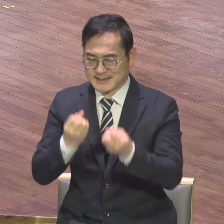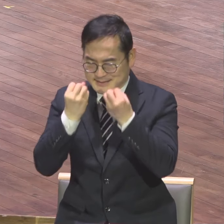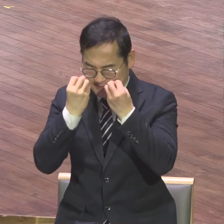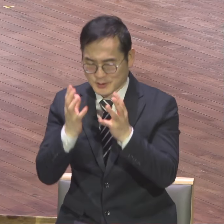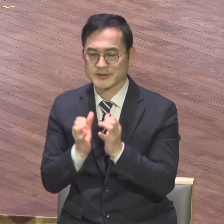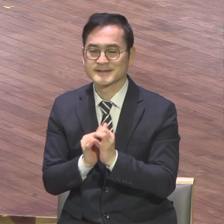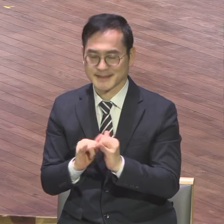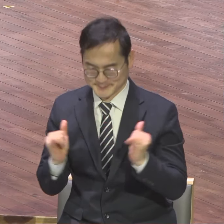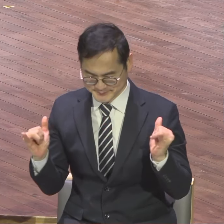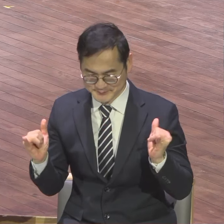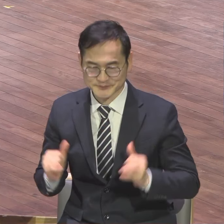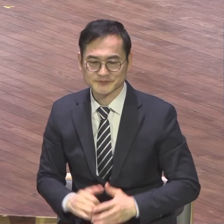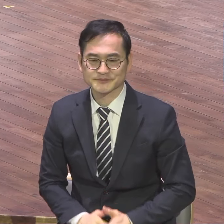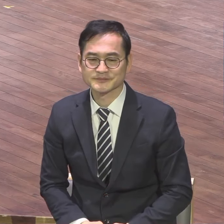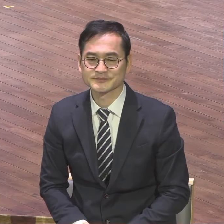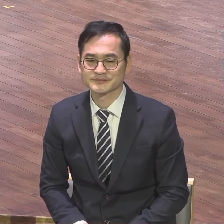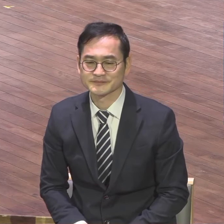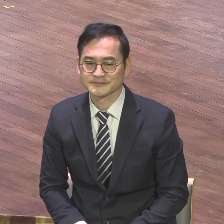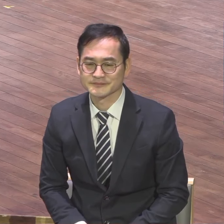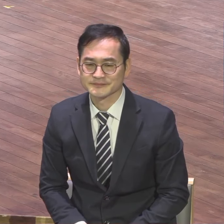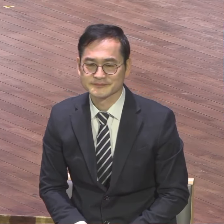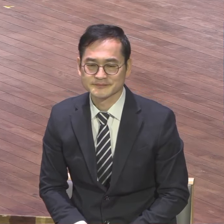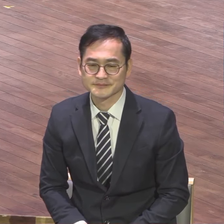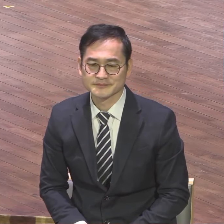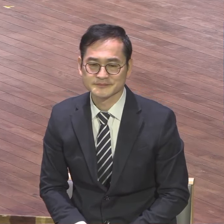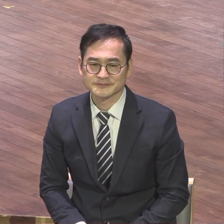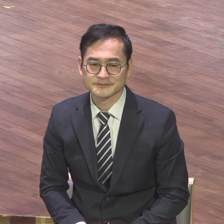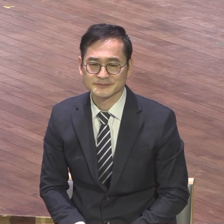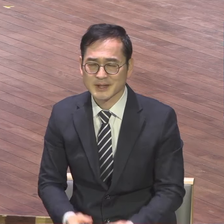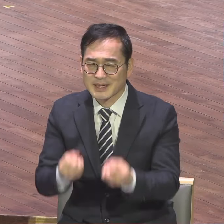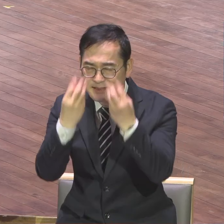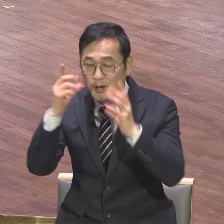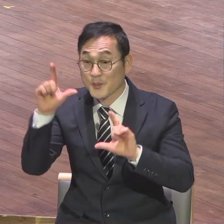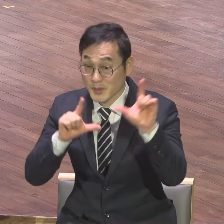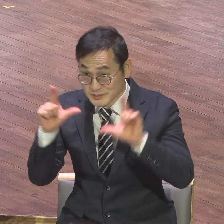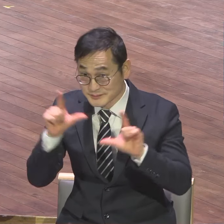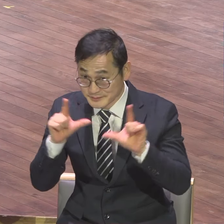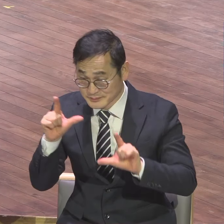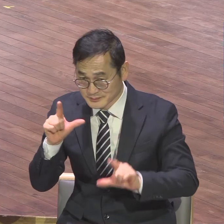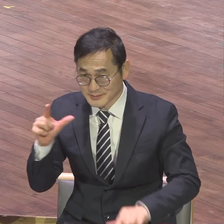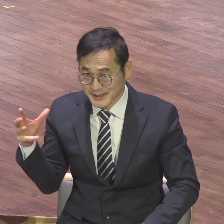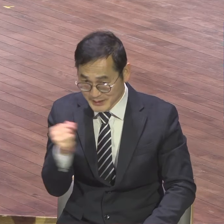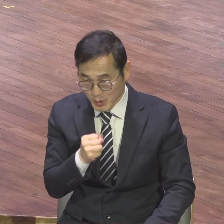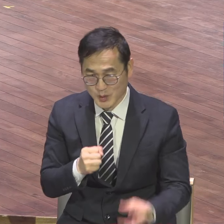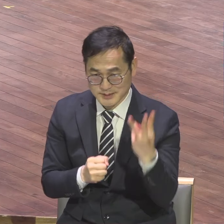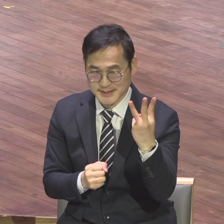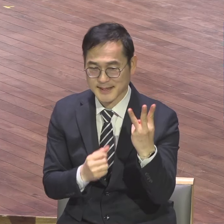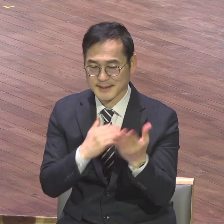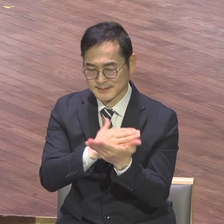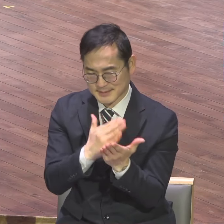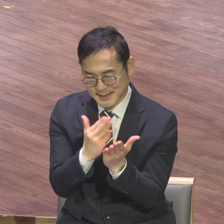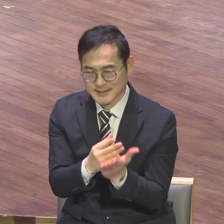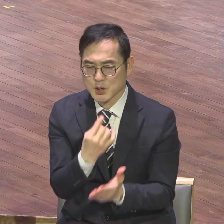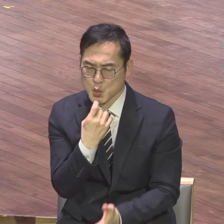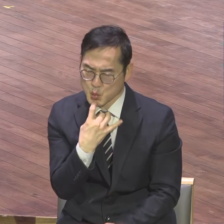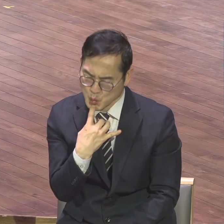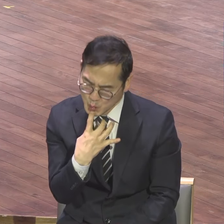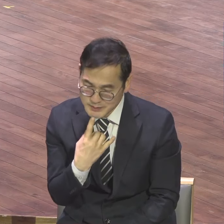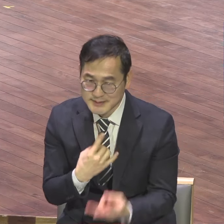이제요. 새로운 관점에서 다시 말하면 사모직 사모직 관점에서